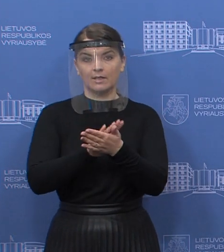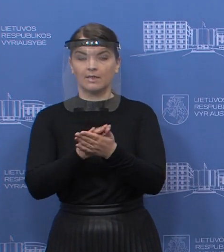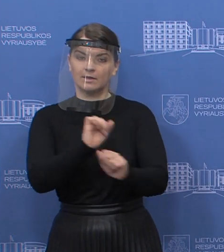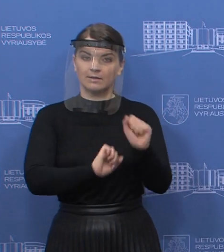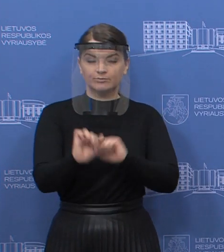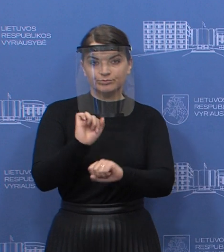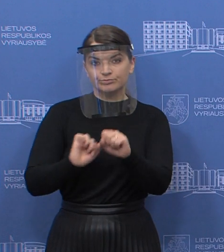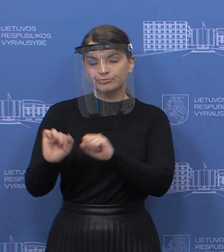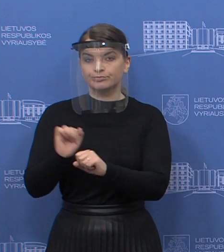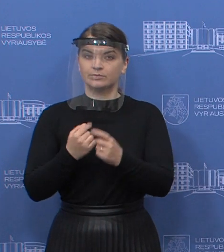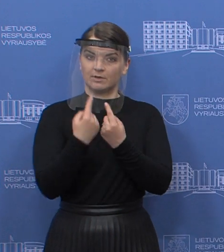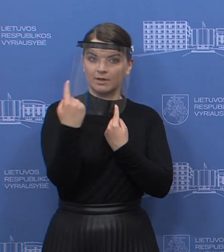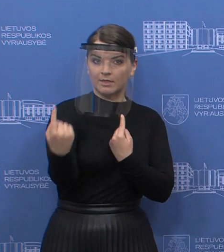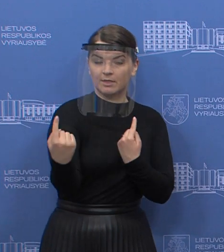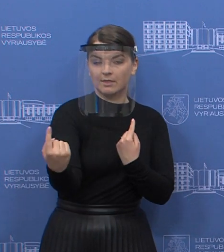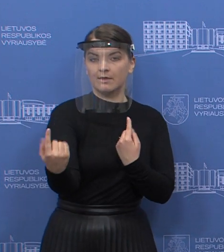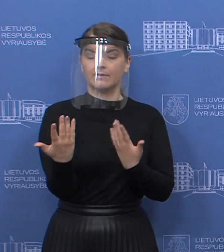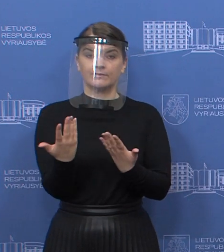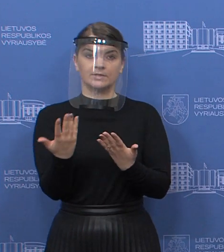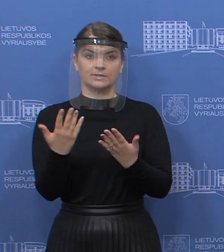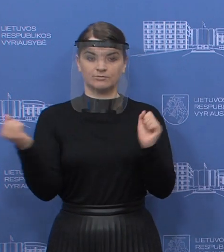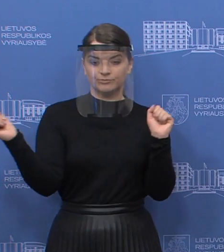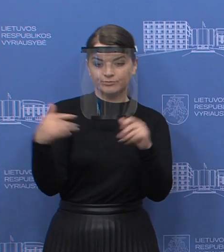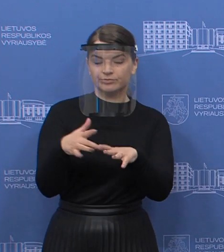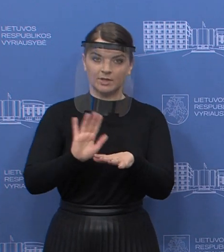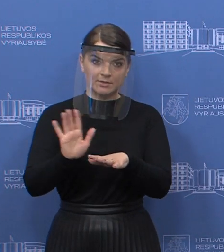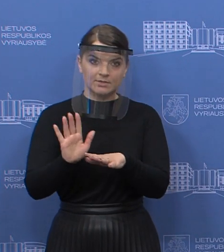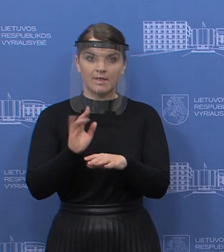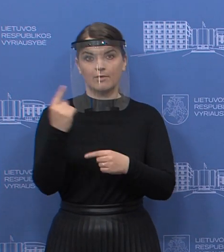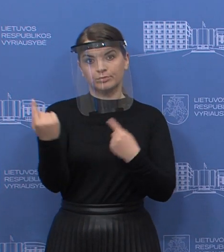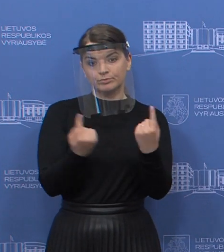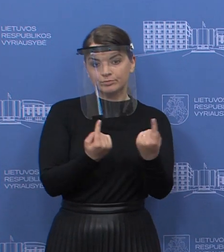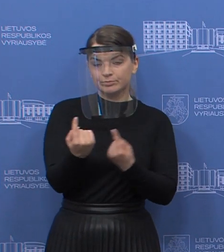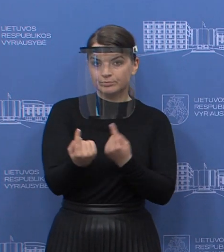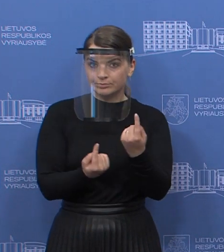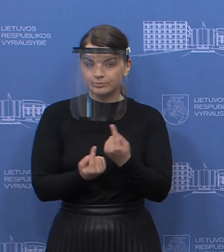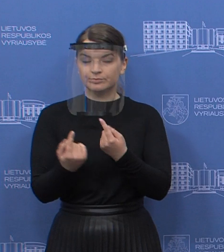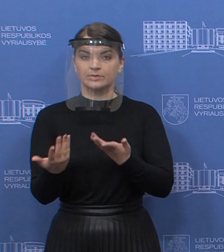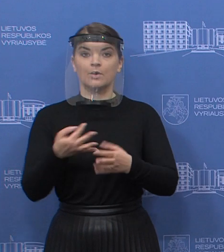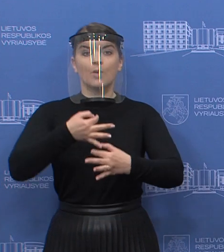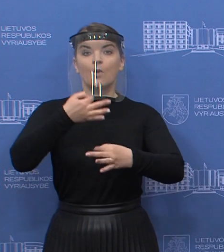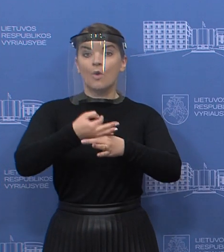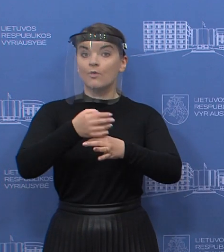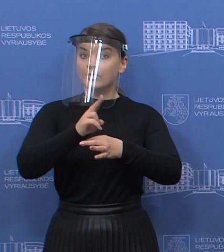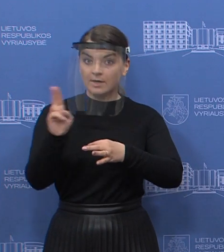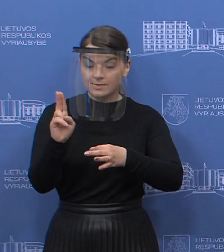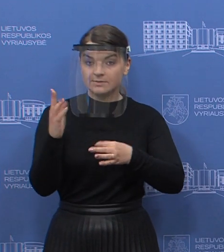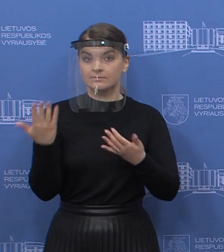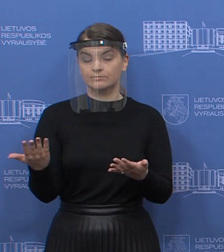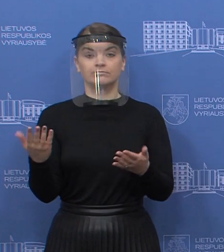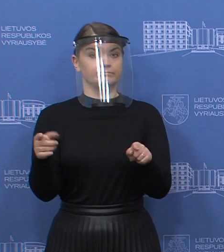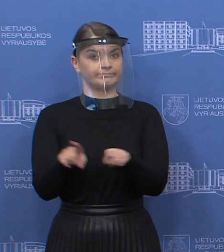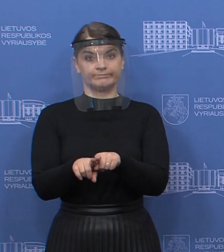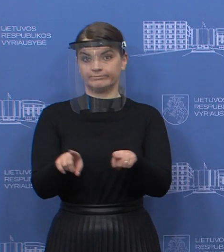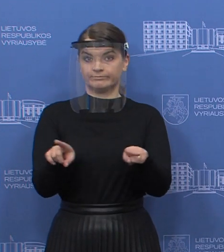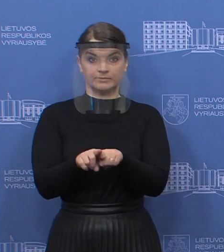skyščių, atstumų, srautų ribojimų. Ir iš tai atsakingos yra tiek, kaip ir buvo prieš